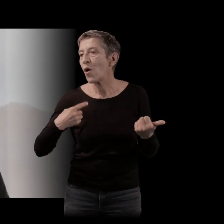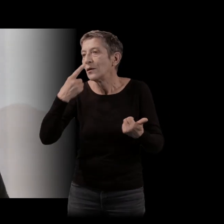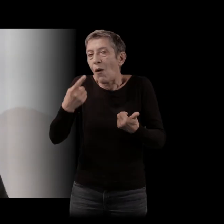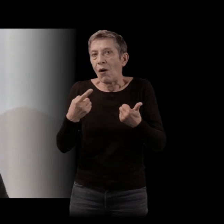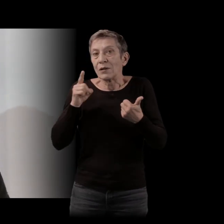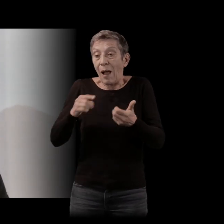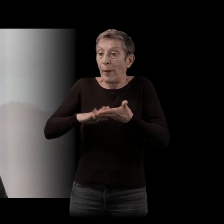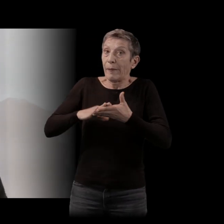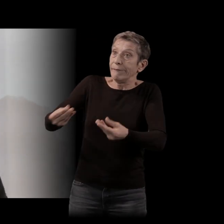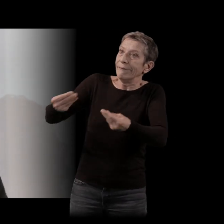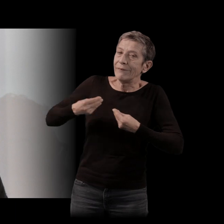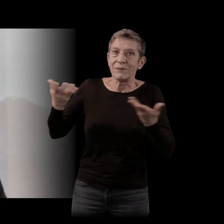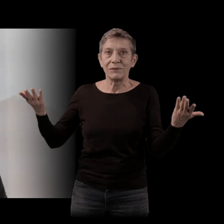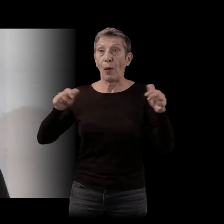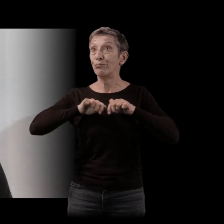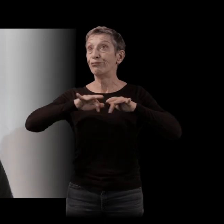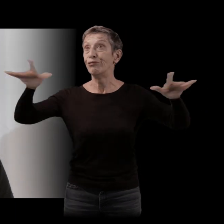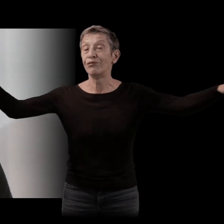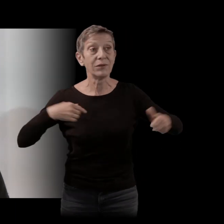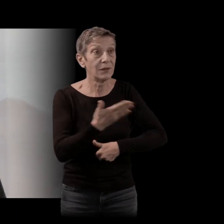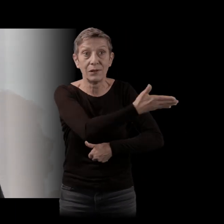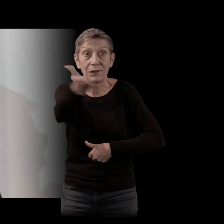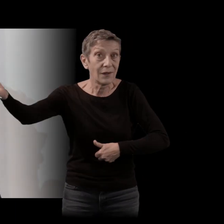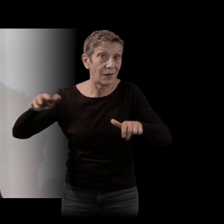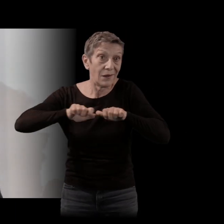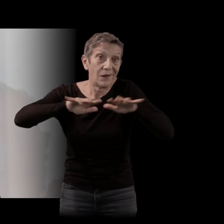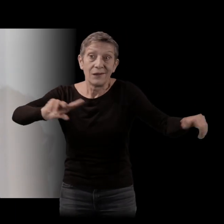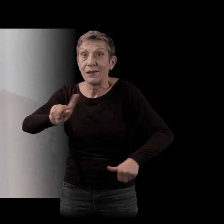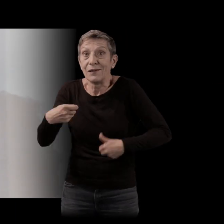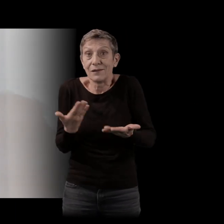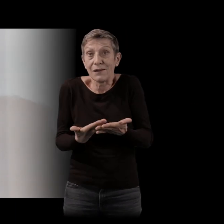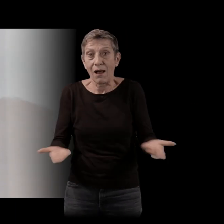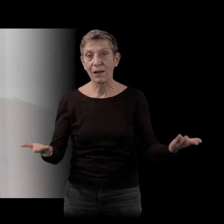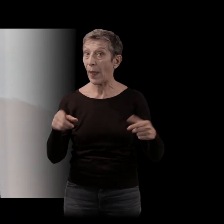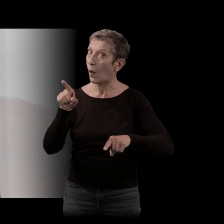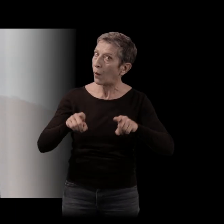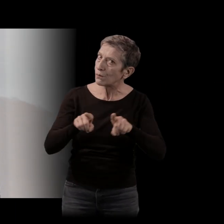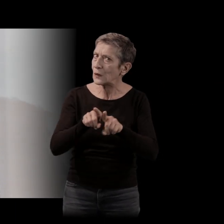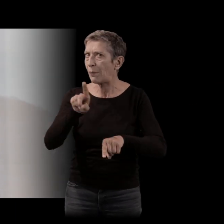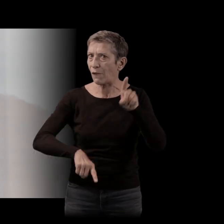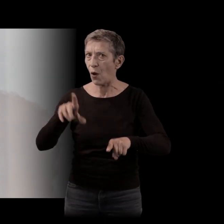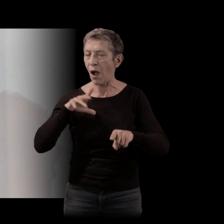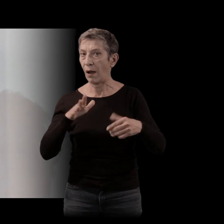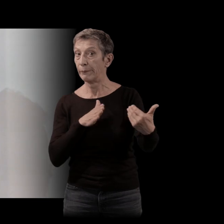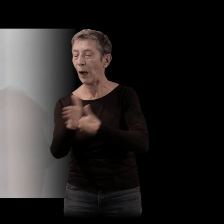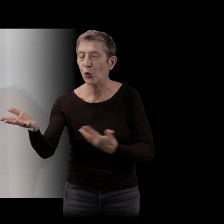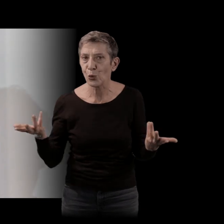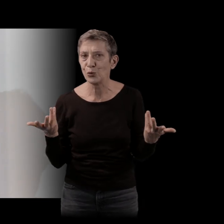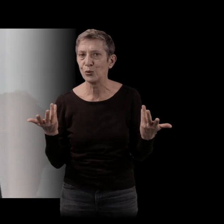truc-là qui est proprement hallucinante et qui aussi provoque des malentendus. Parce qu'on touche tellement de